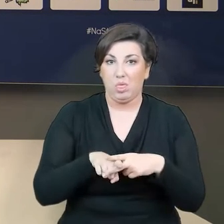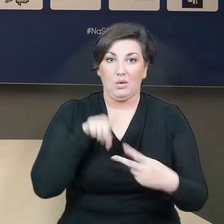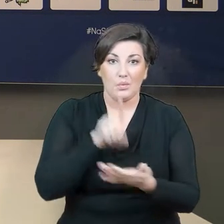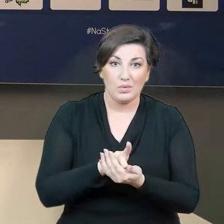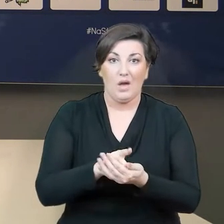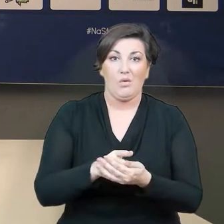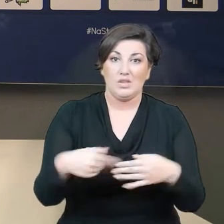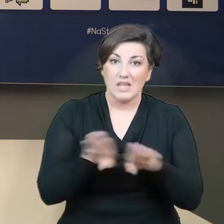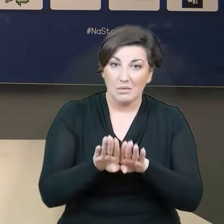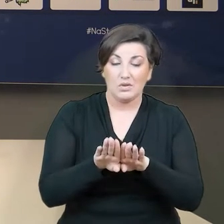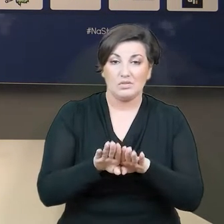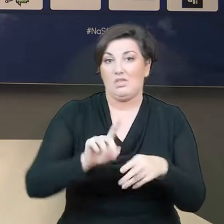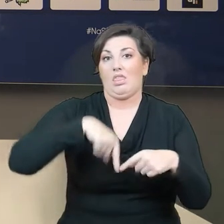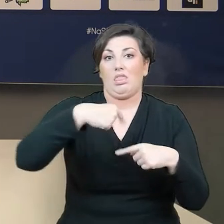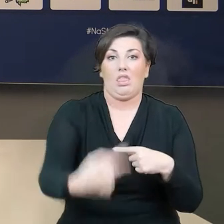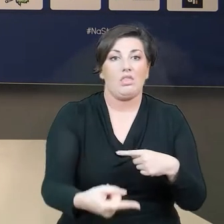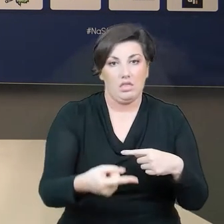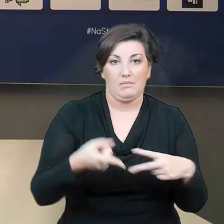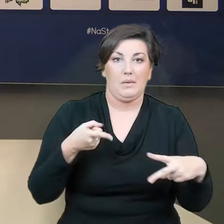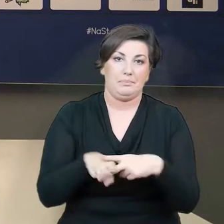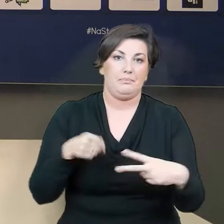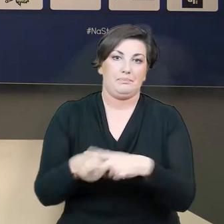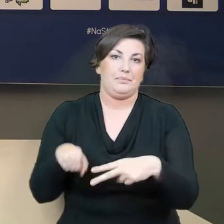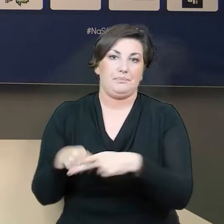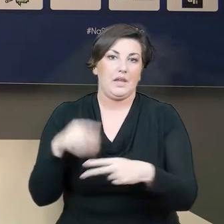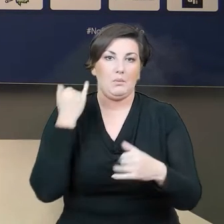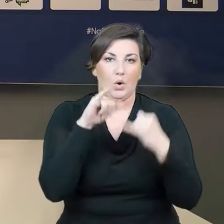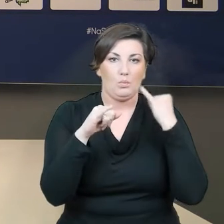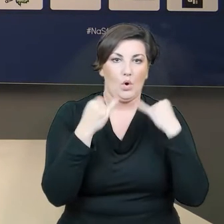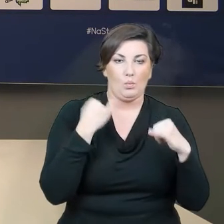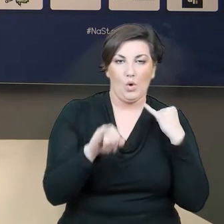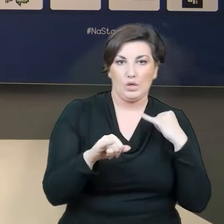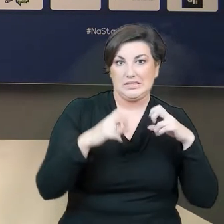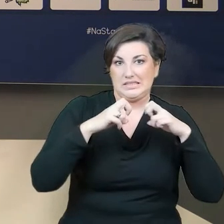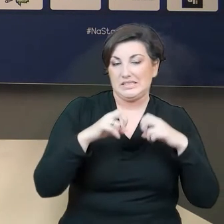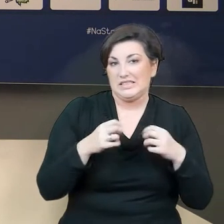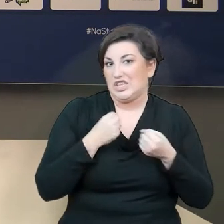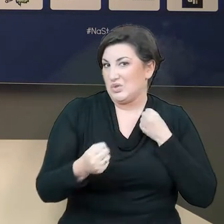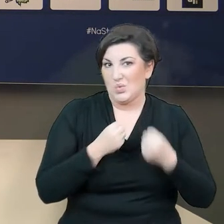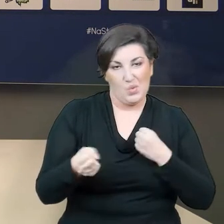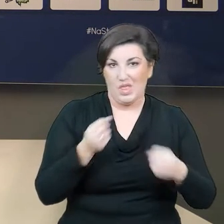kolejna. Jest to taki złożony problem, dla nas trudny, dla trenerów, bo